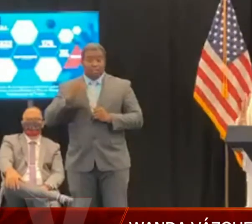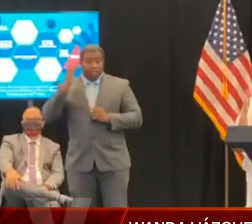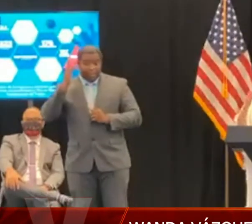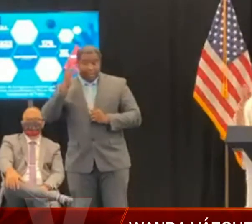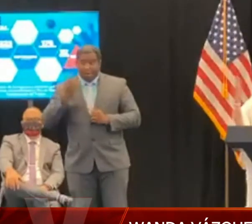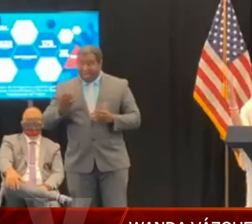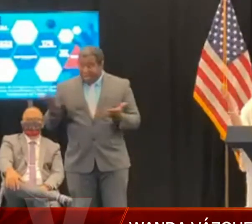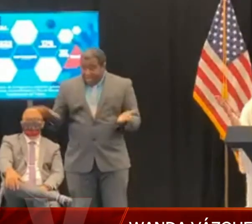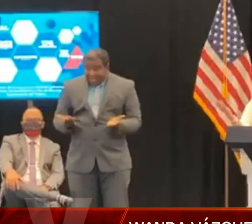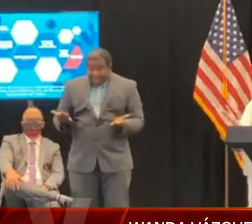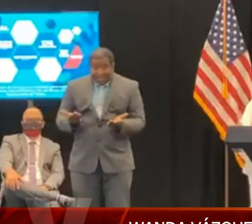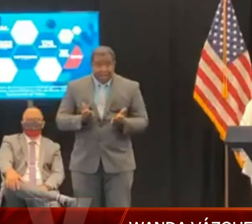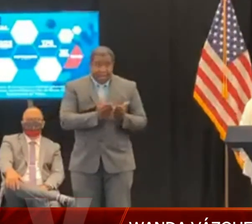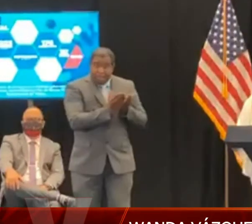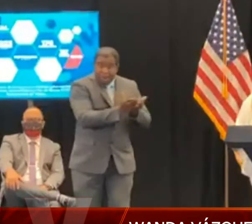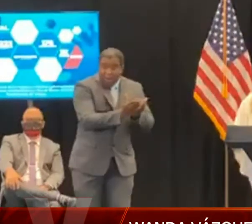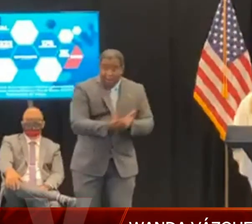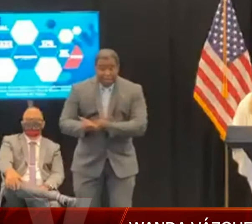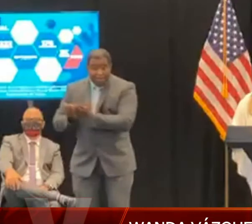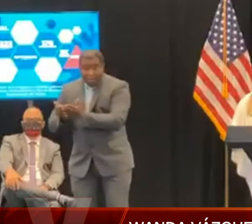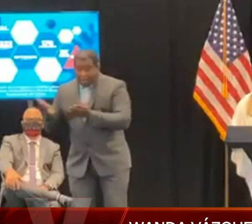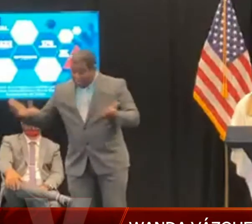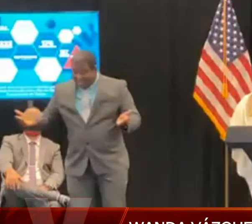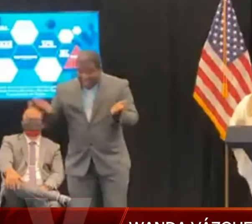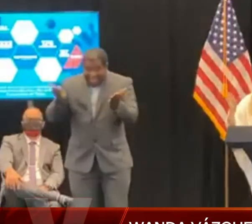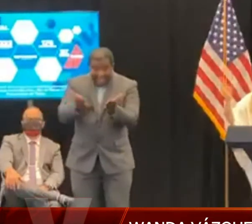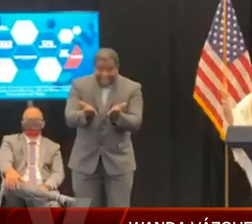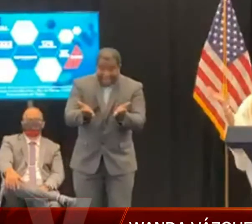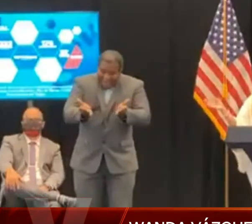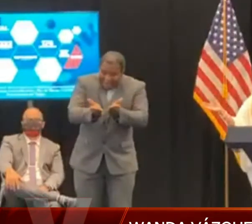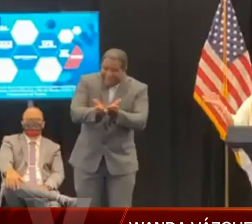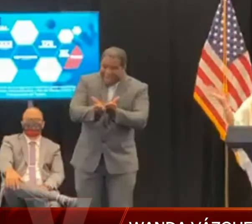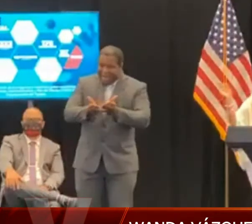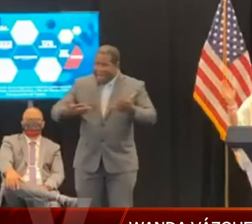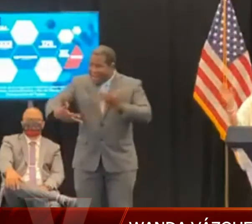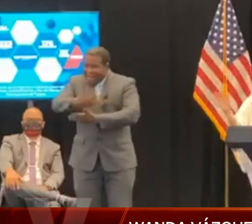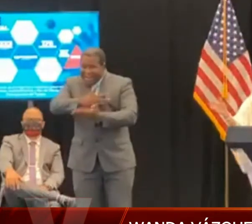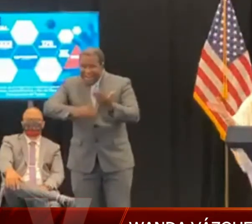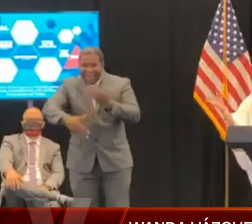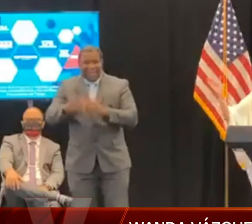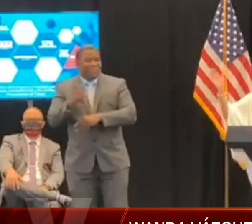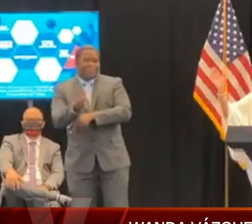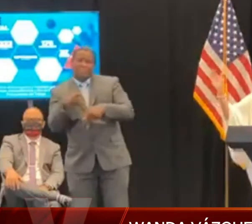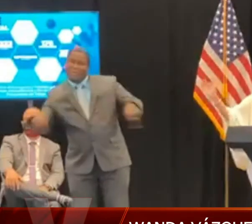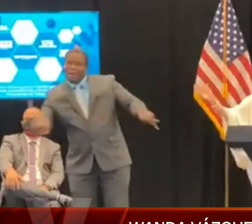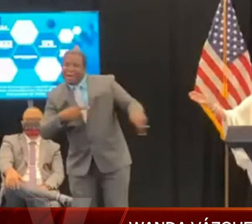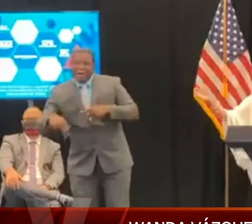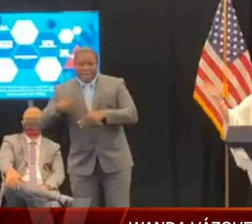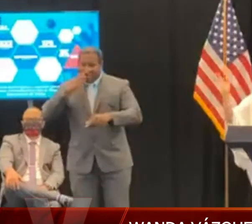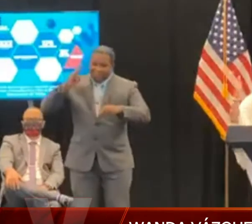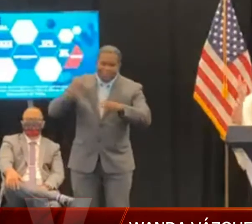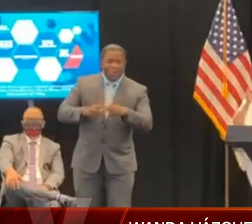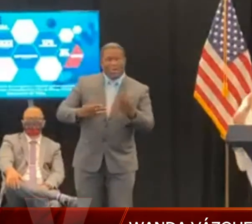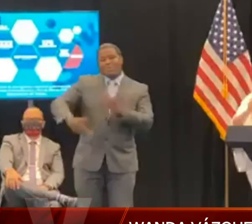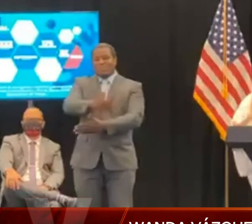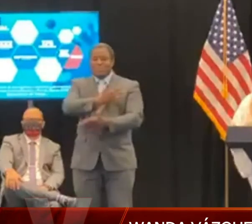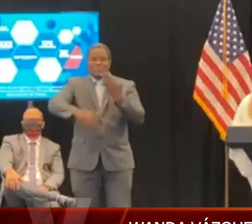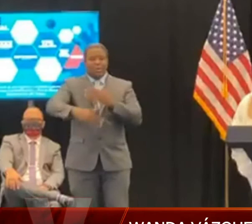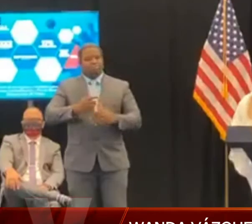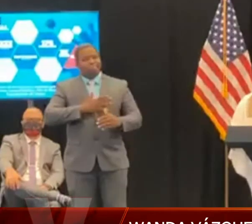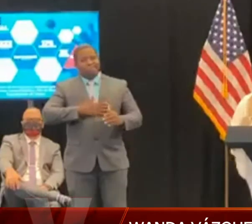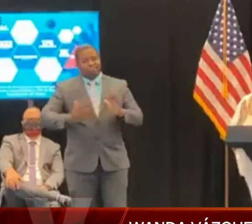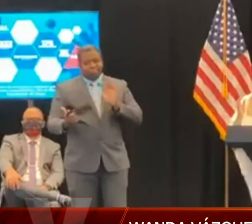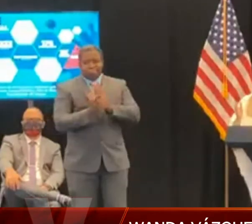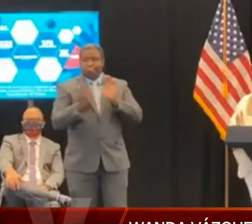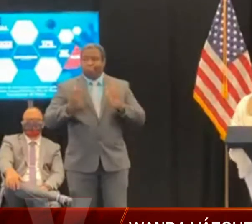policía, recuerdan que en la orden pasada les hablé de este plan de trabajo que hizo la policía desde la playa de Isla Verde hasta la plaza